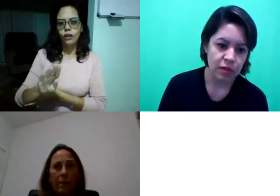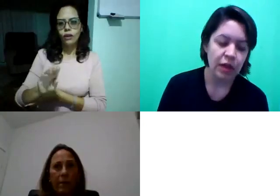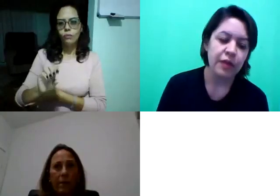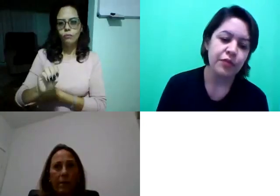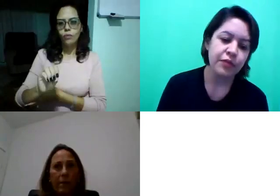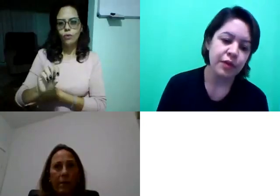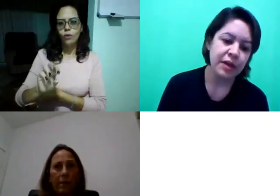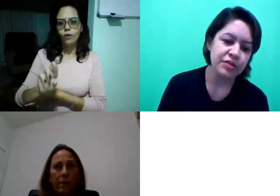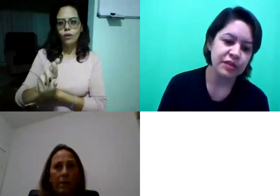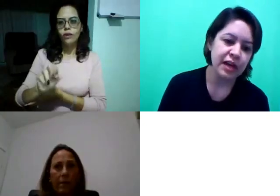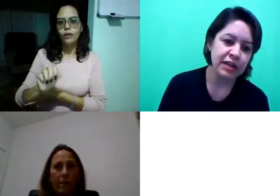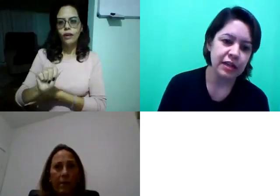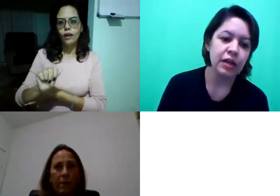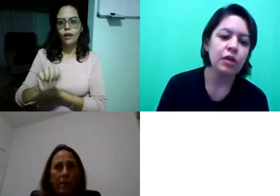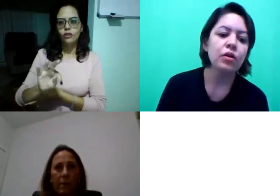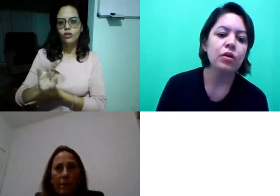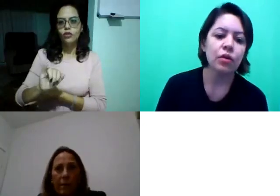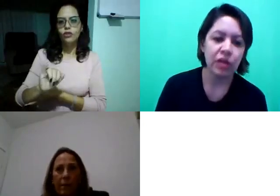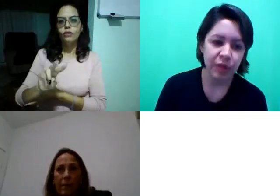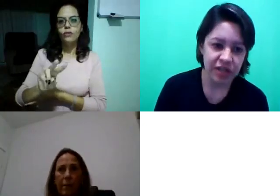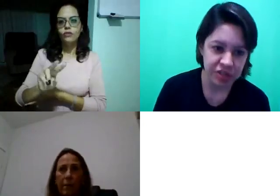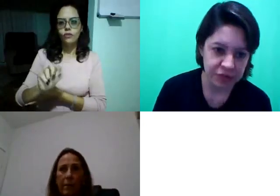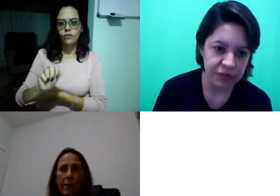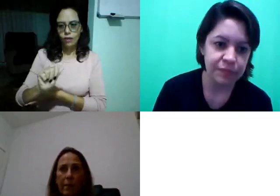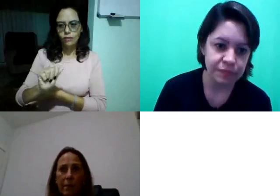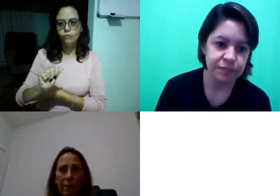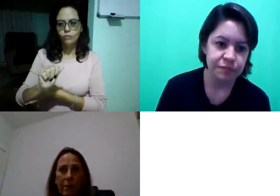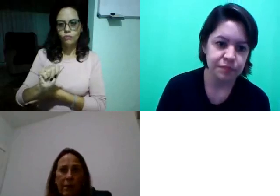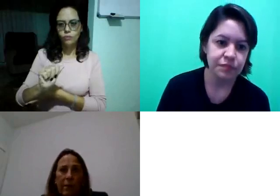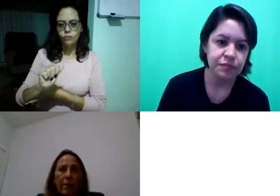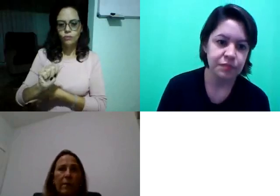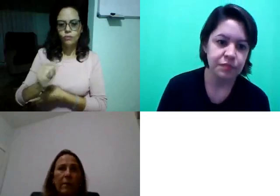foi uma atividade colaborativa.